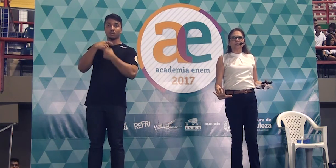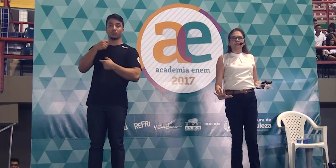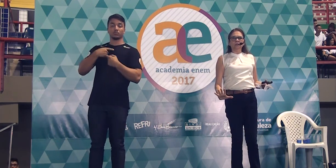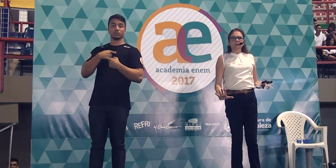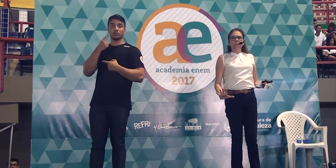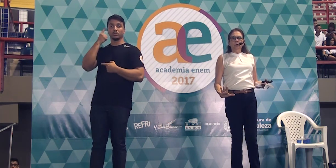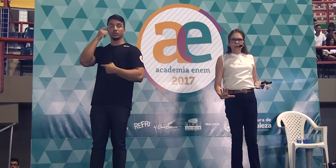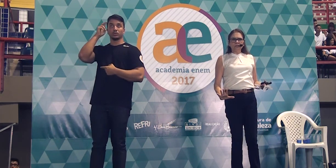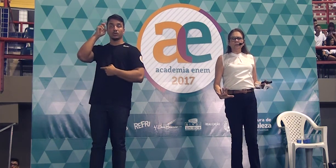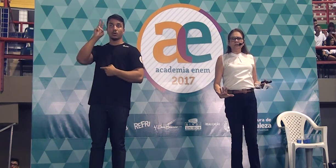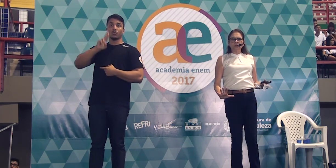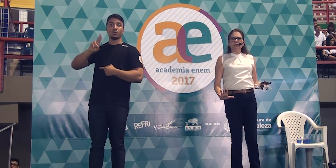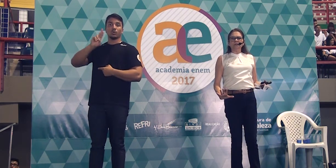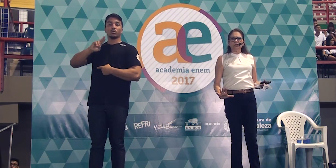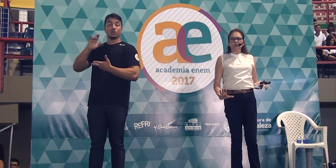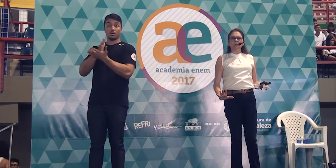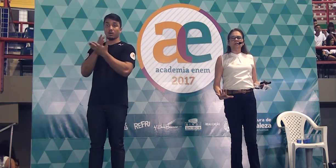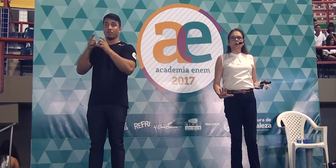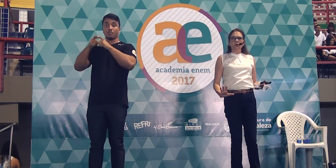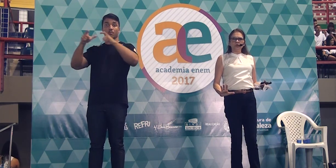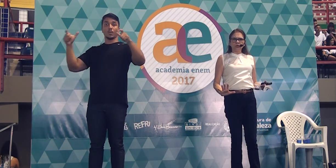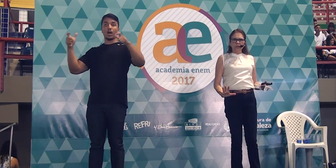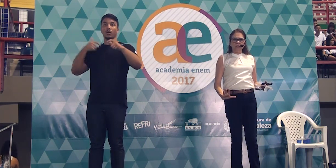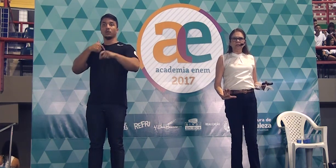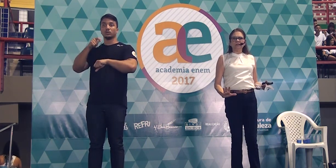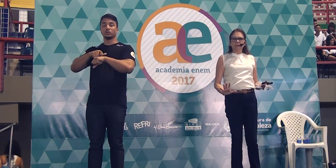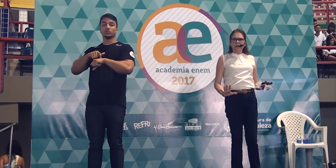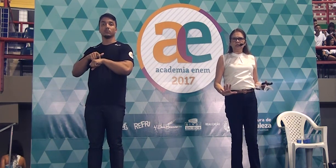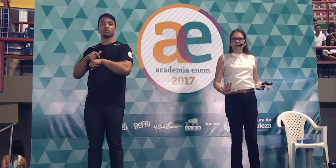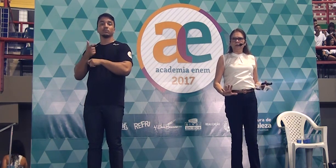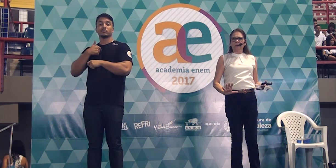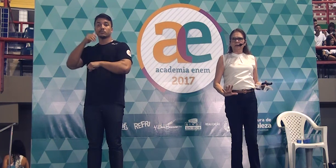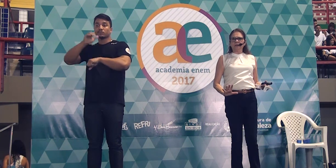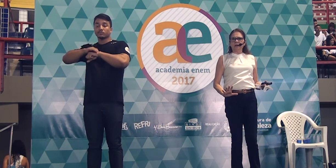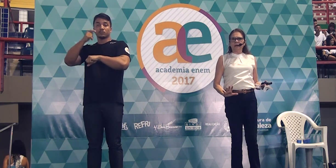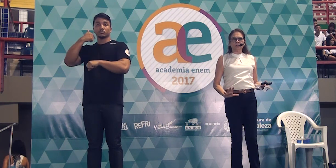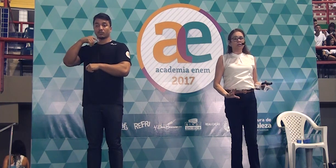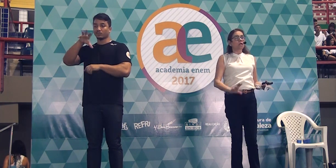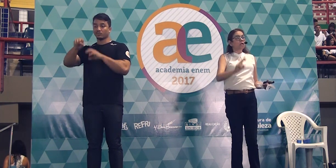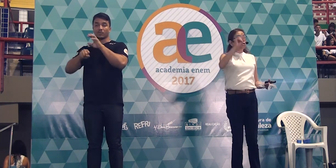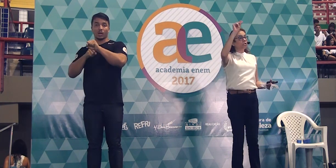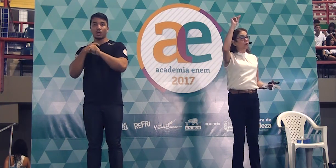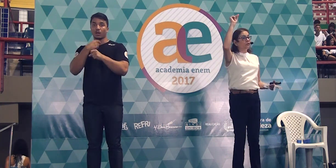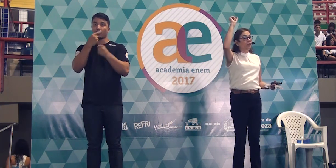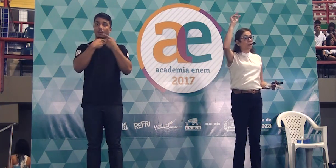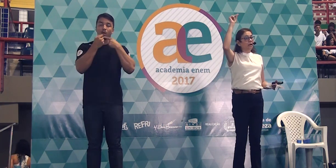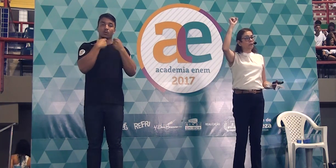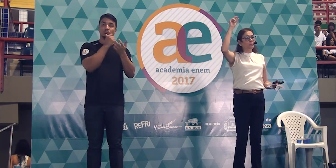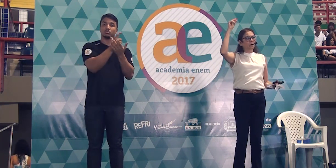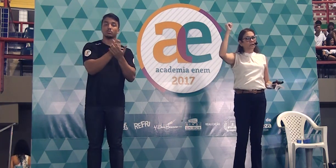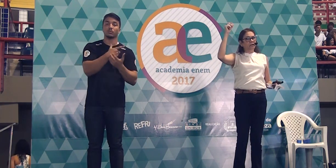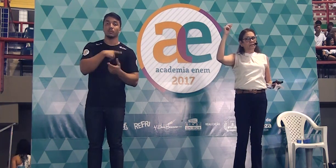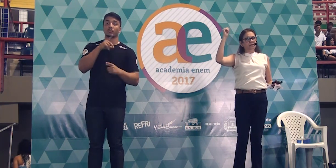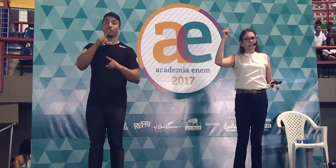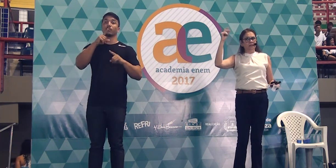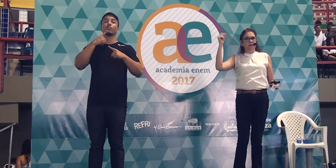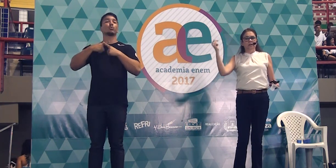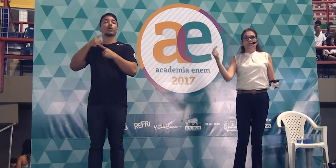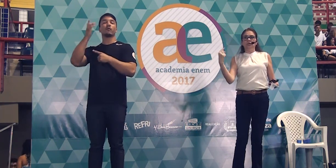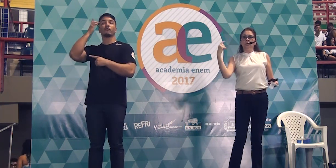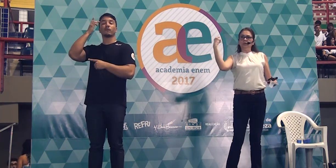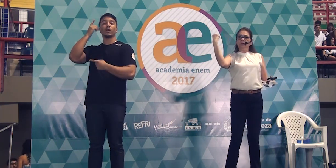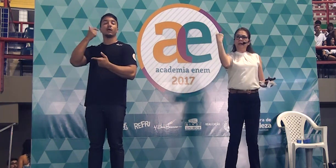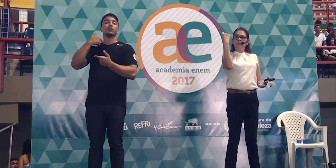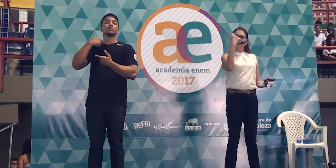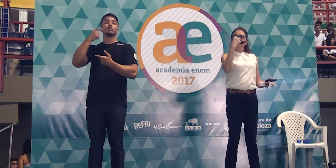remédios. muitas pessoas estão se consultando e se medicando pela internet, estão vendo a importância